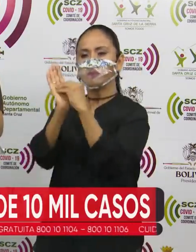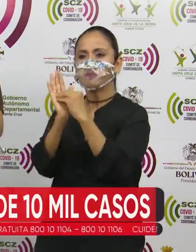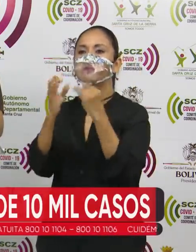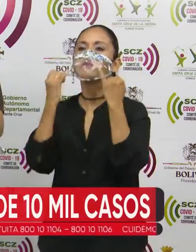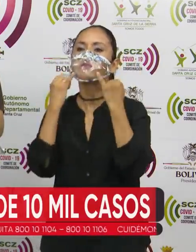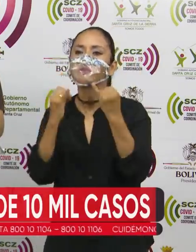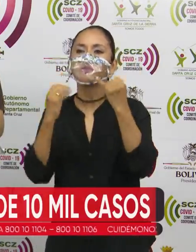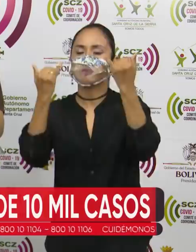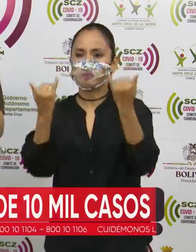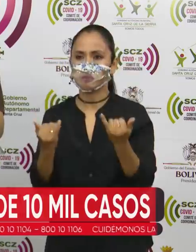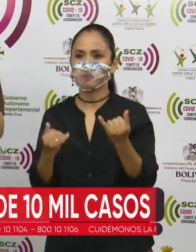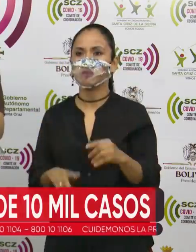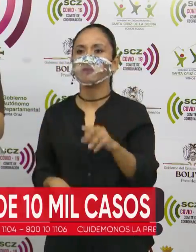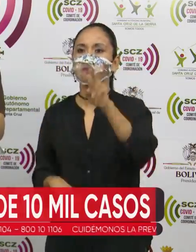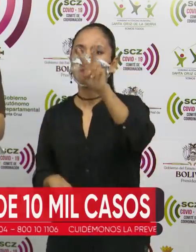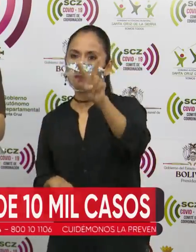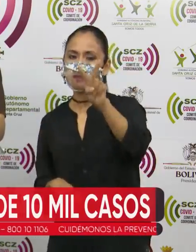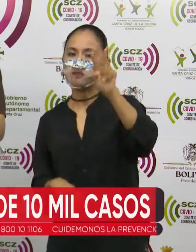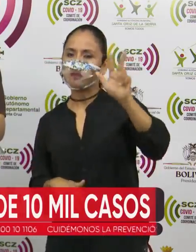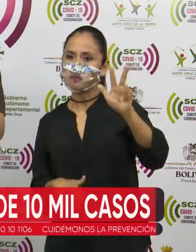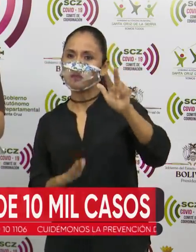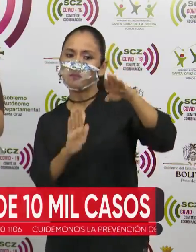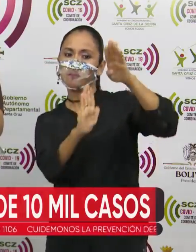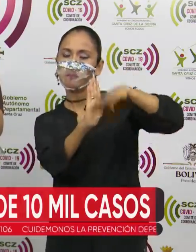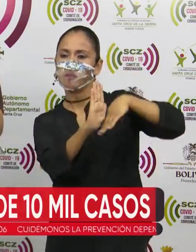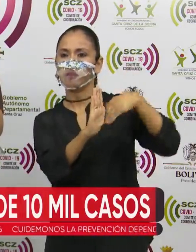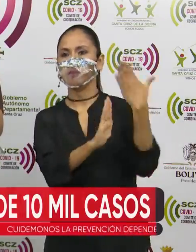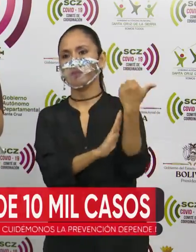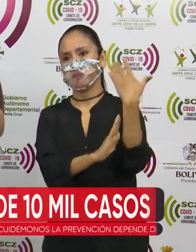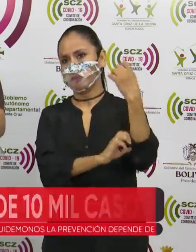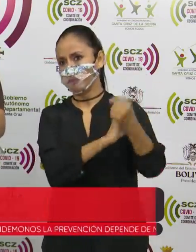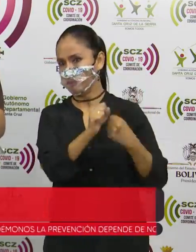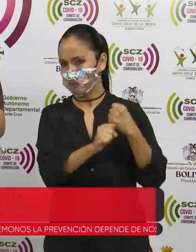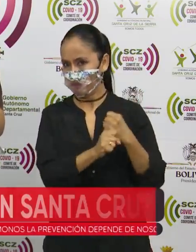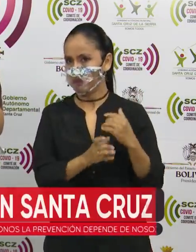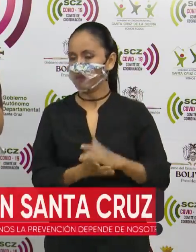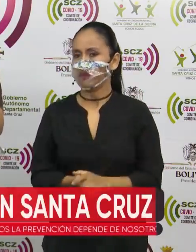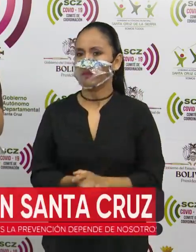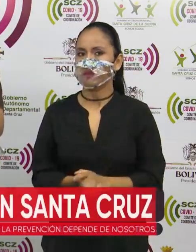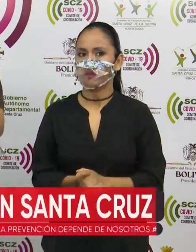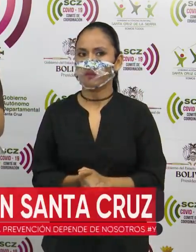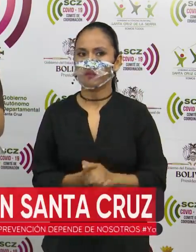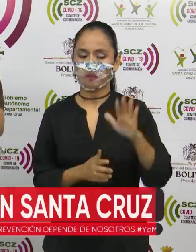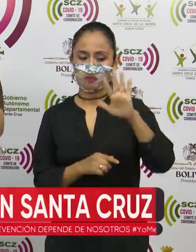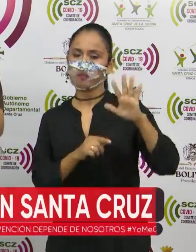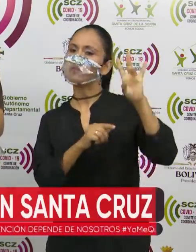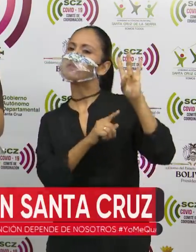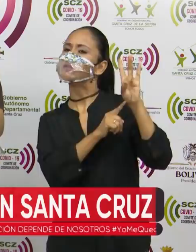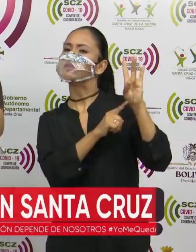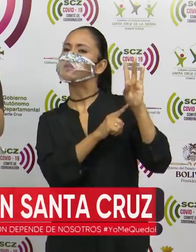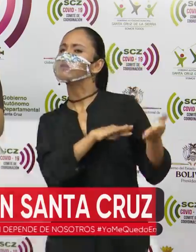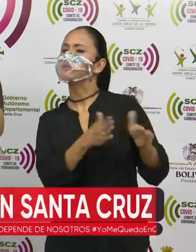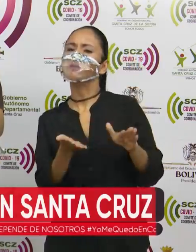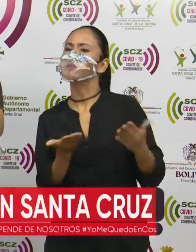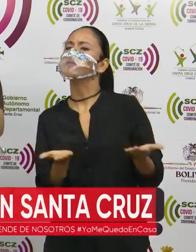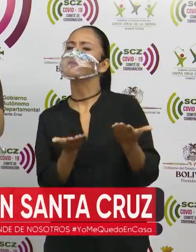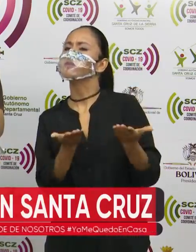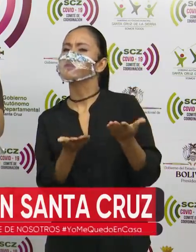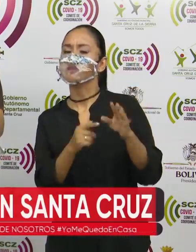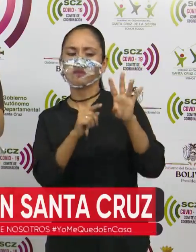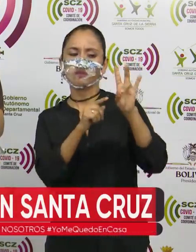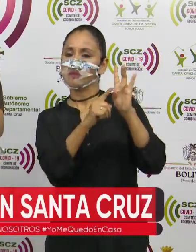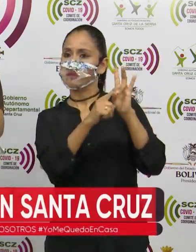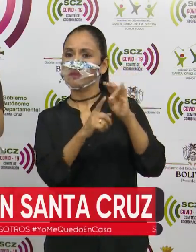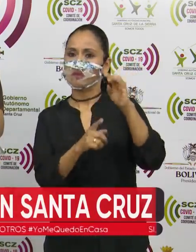el reporte de hoy día y son 23 menores de 15 años. De los 7 fallecidos, un